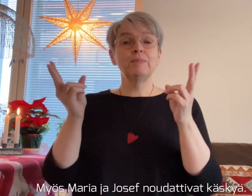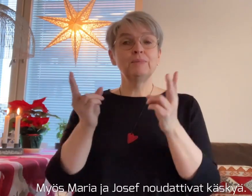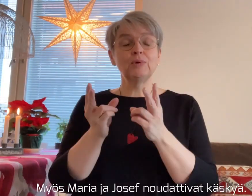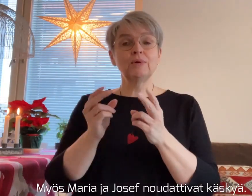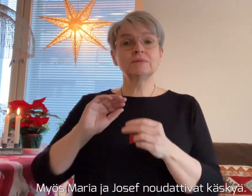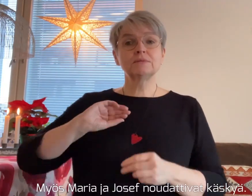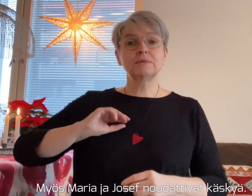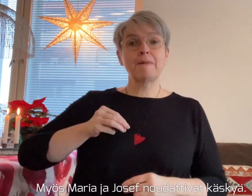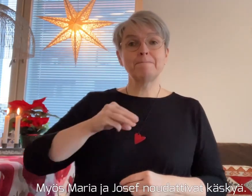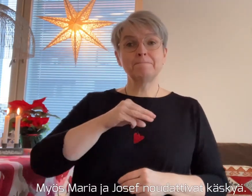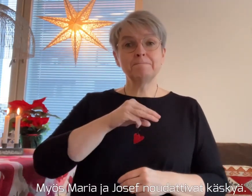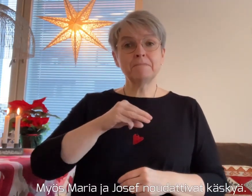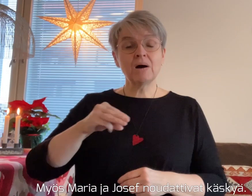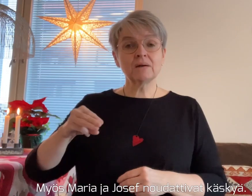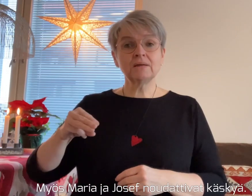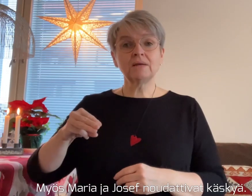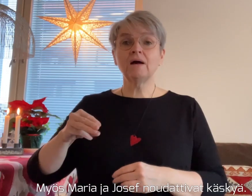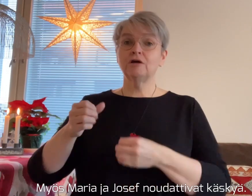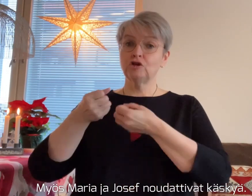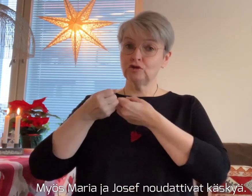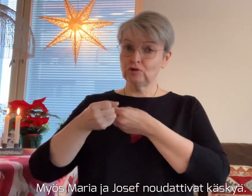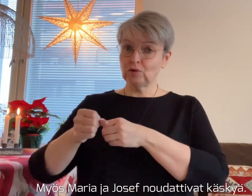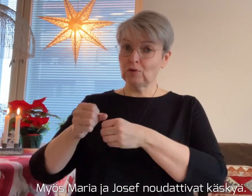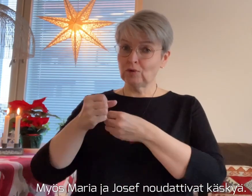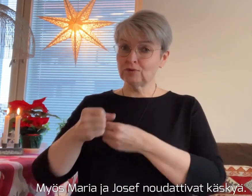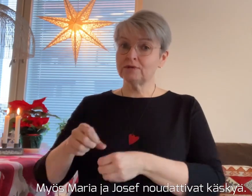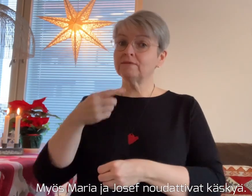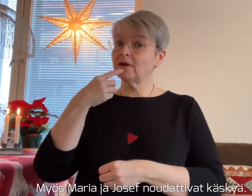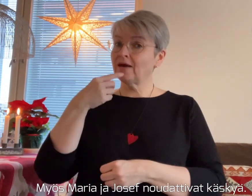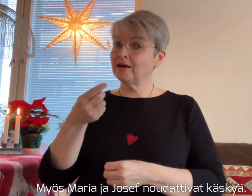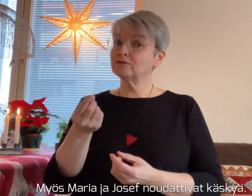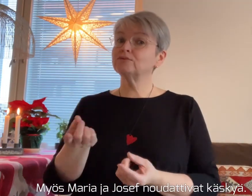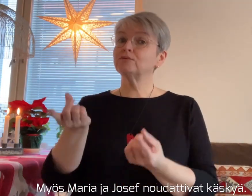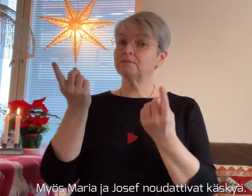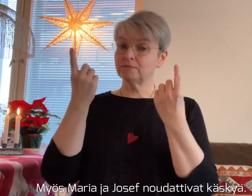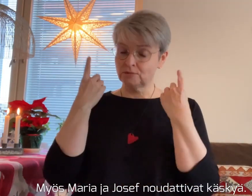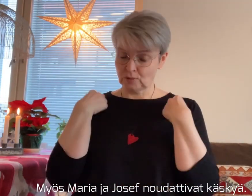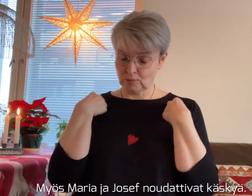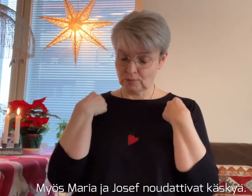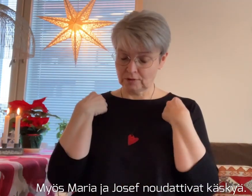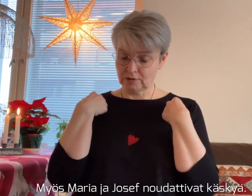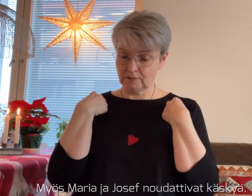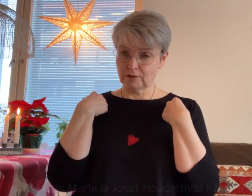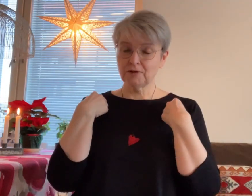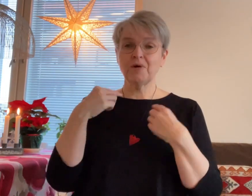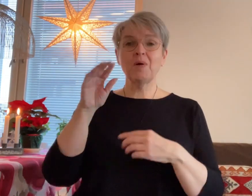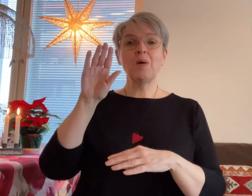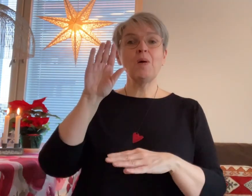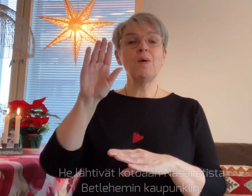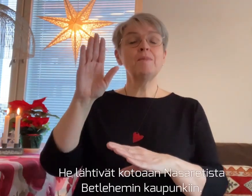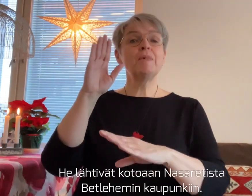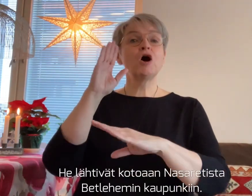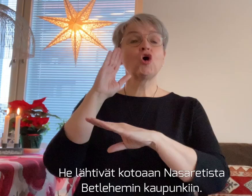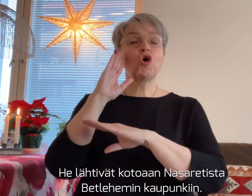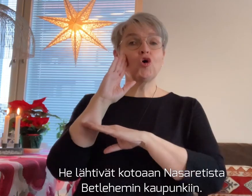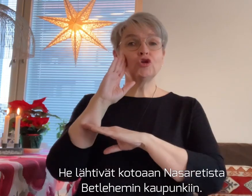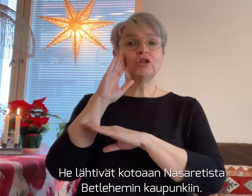Myös Maria ja Joosef noudattivat käskyä. He